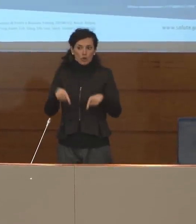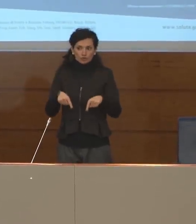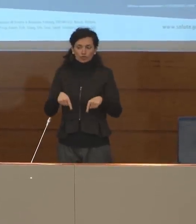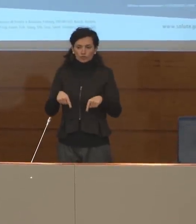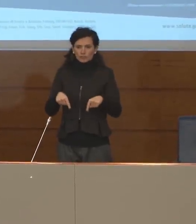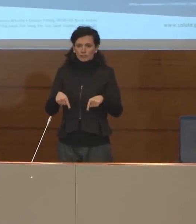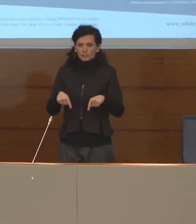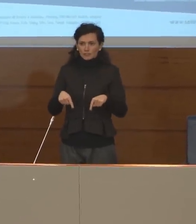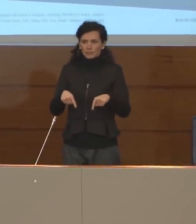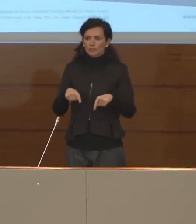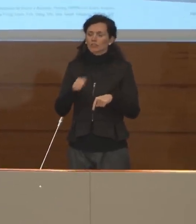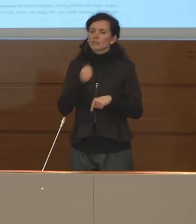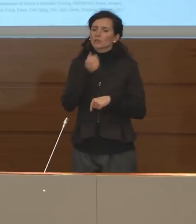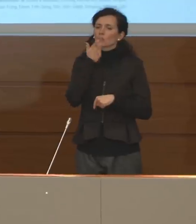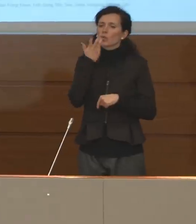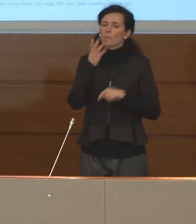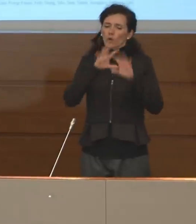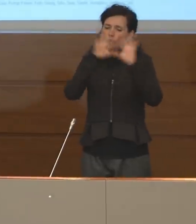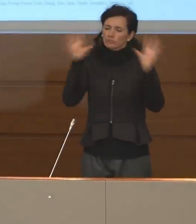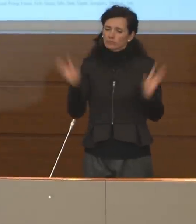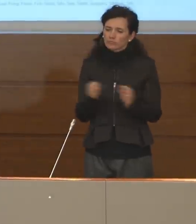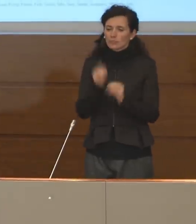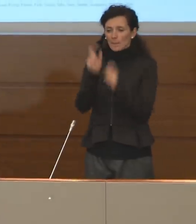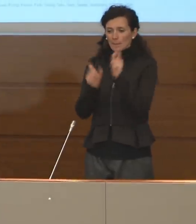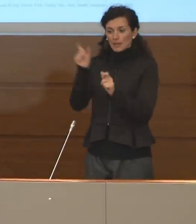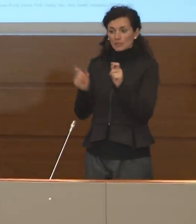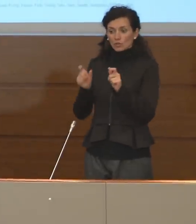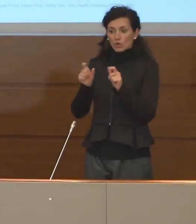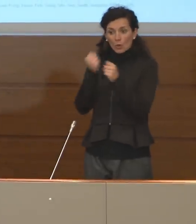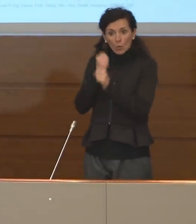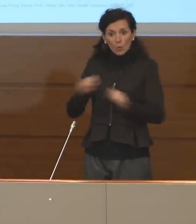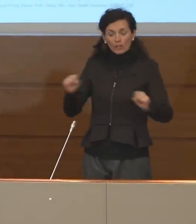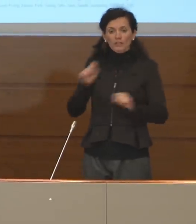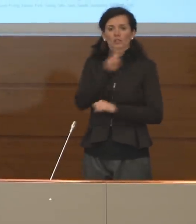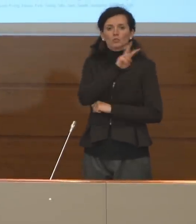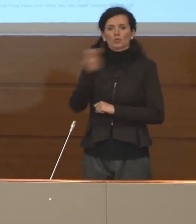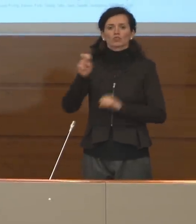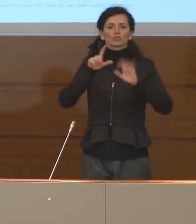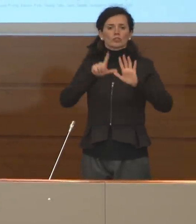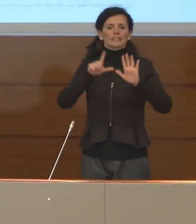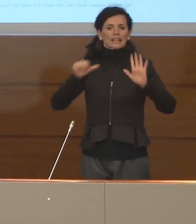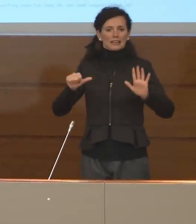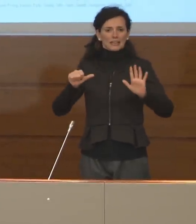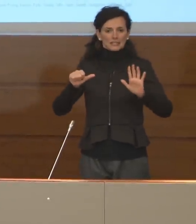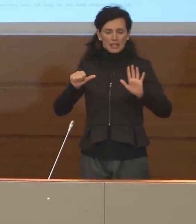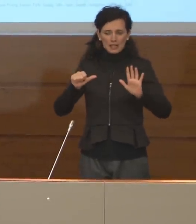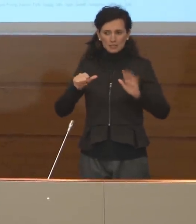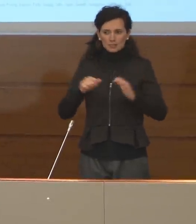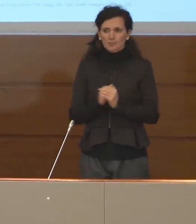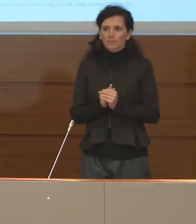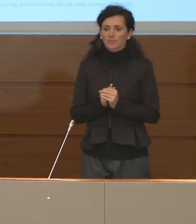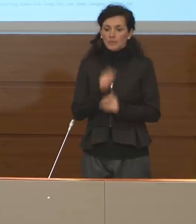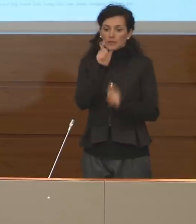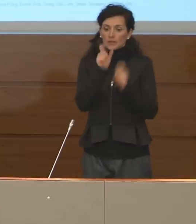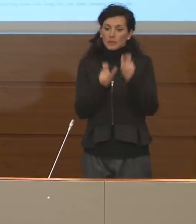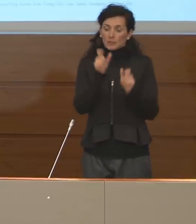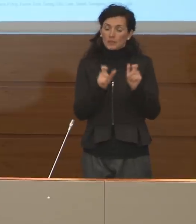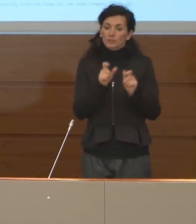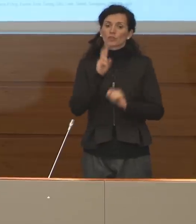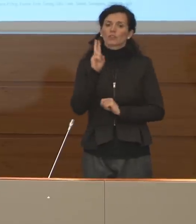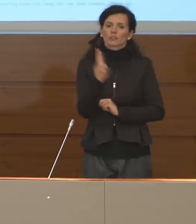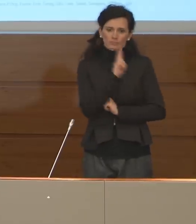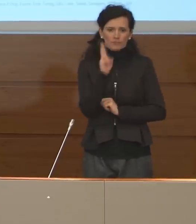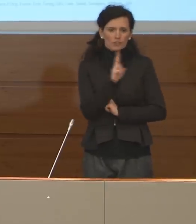quindi il numero complessivo dei guariti passa a 276, il numero dei deceduti